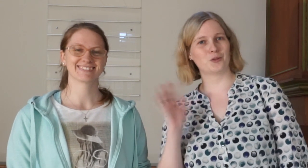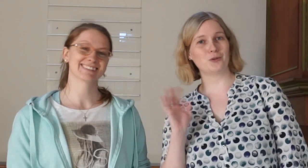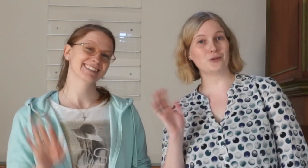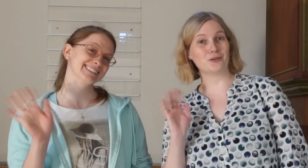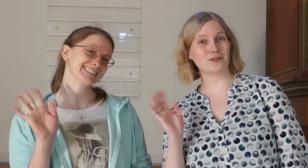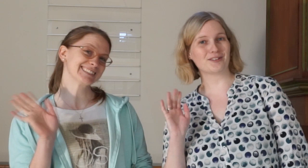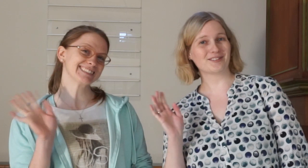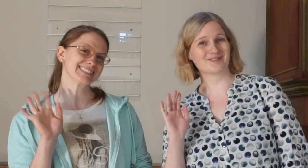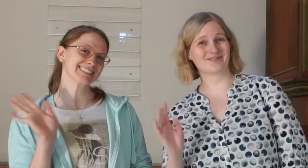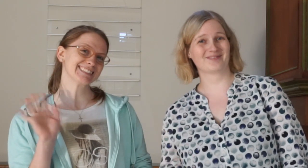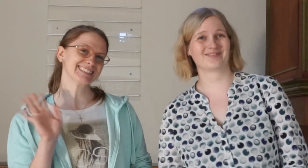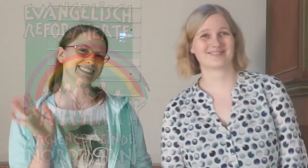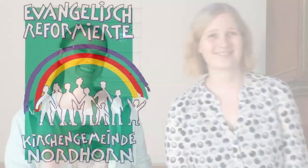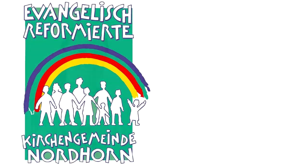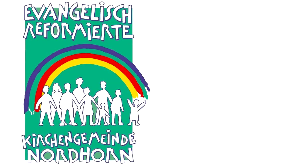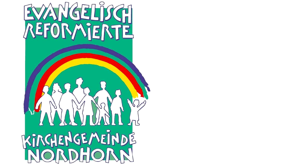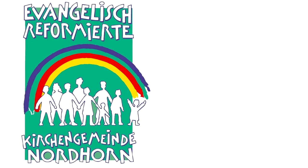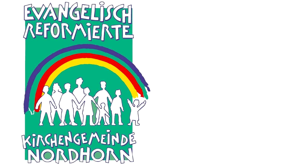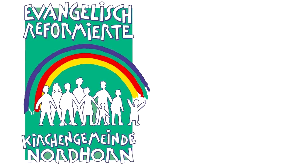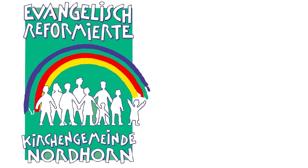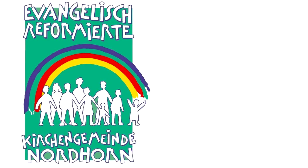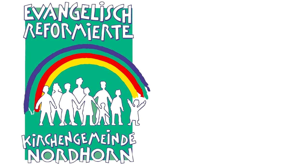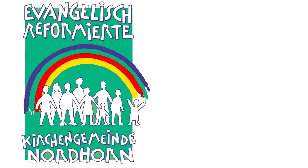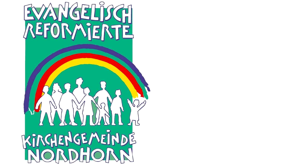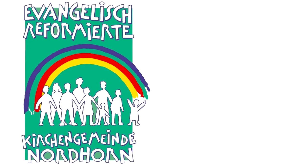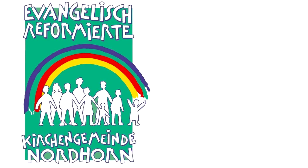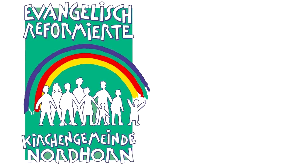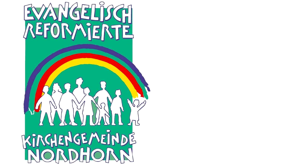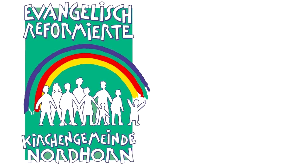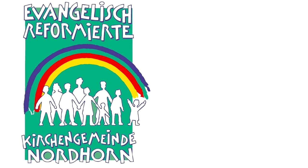Tschüss! Tschüss! Musik Amen.